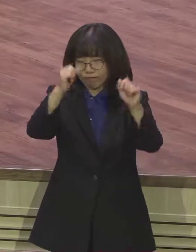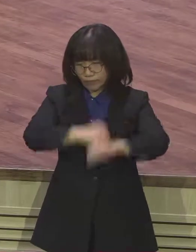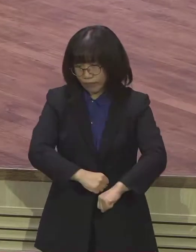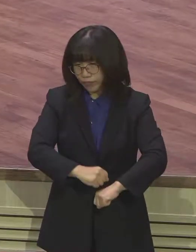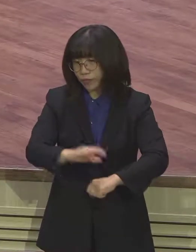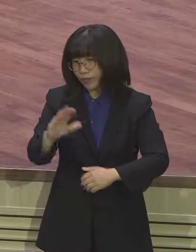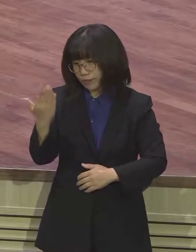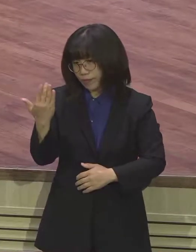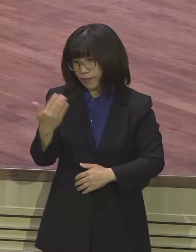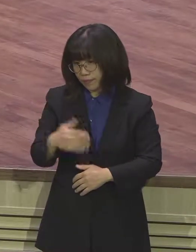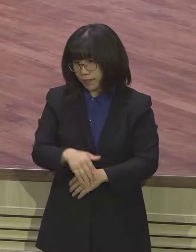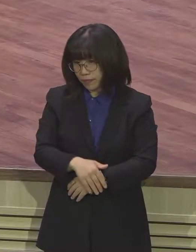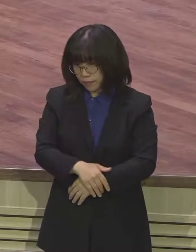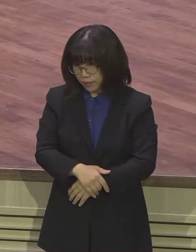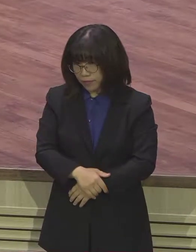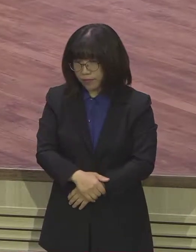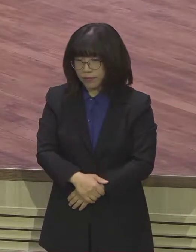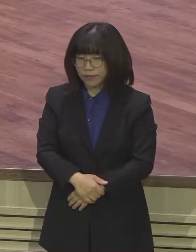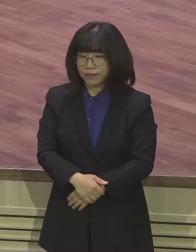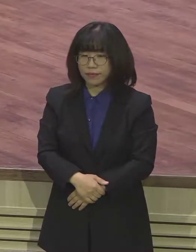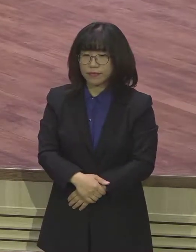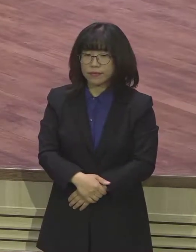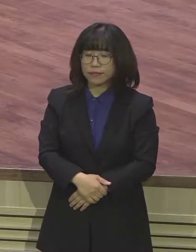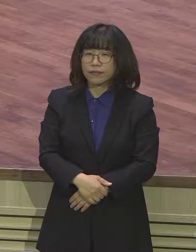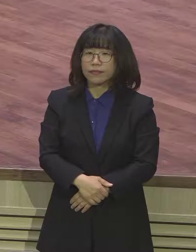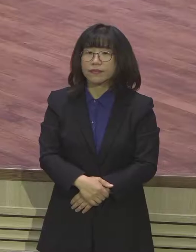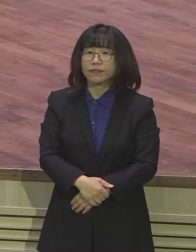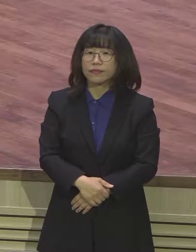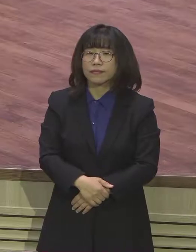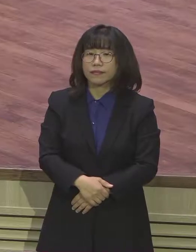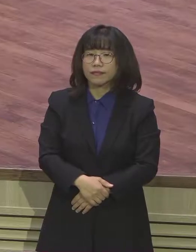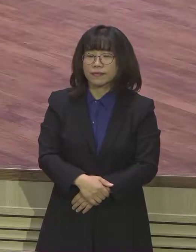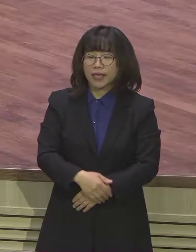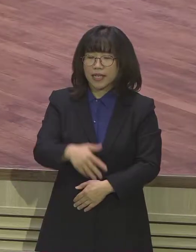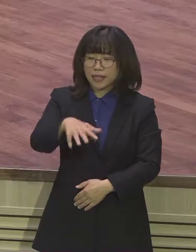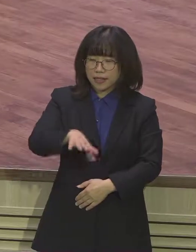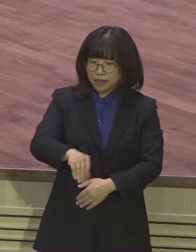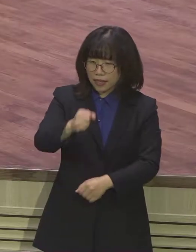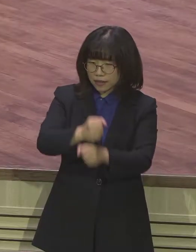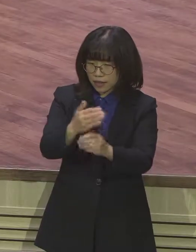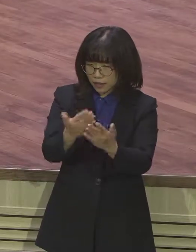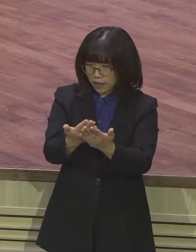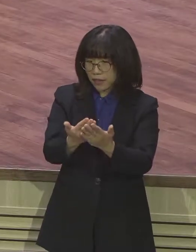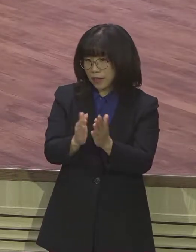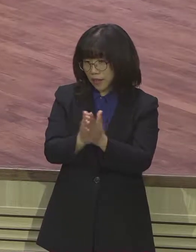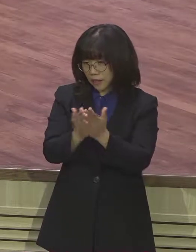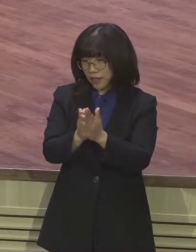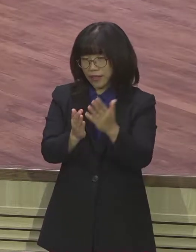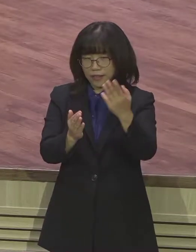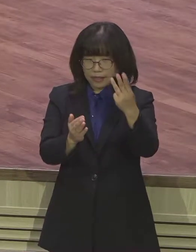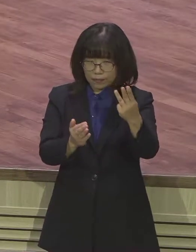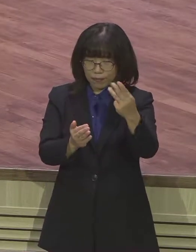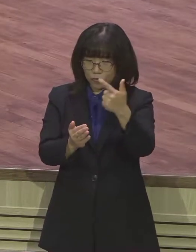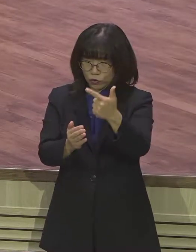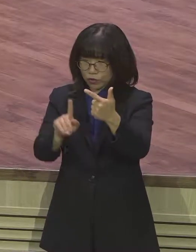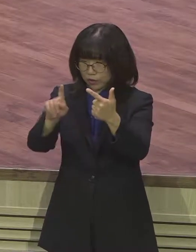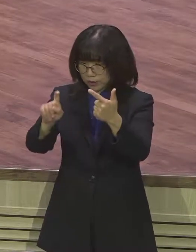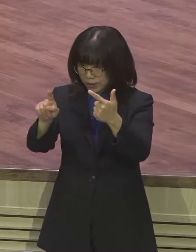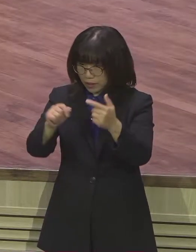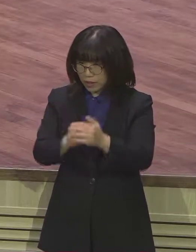말았습니다. 이처럼 우리가 알고 있는 창세계 3장 6장 11장의 사건 외에도 소돔과 고모라 무절자한